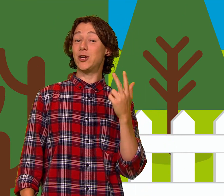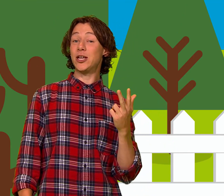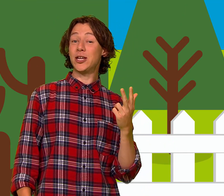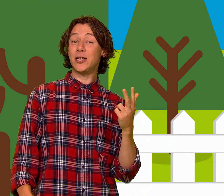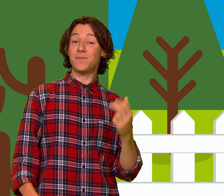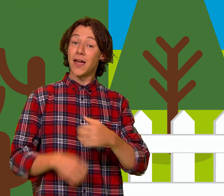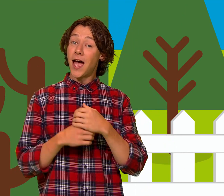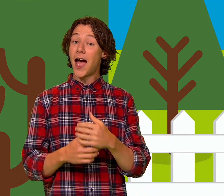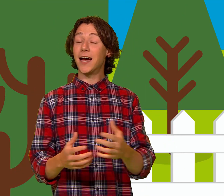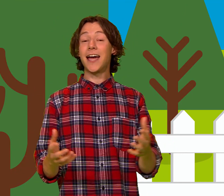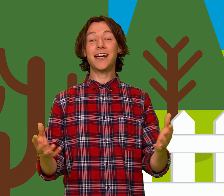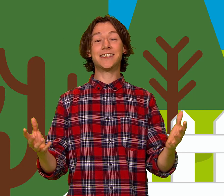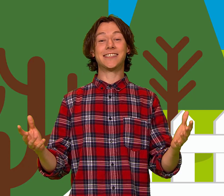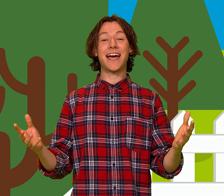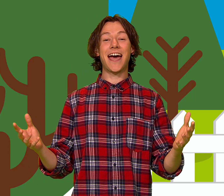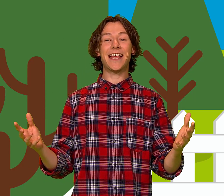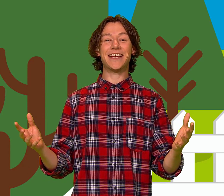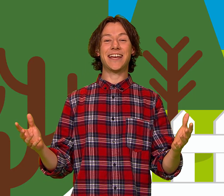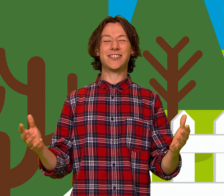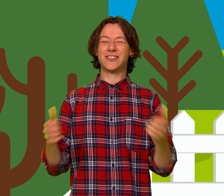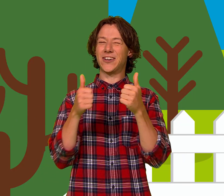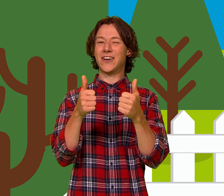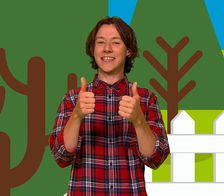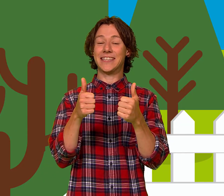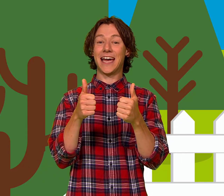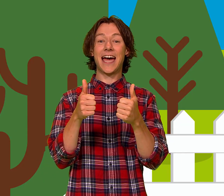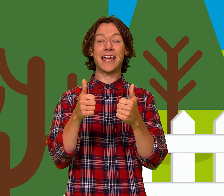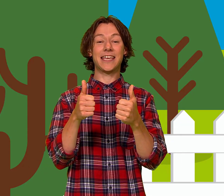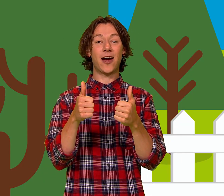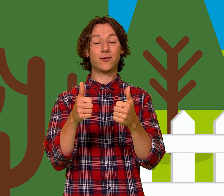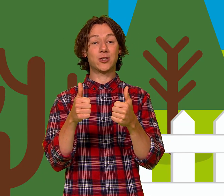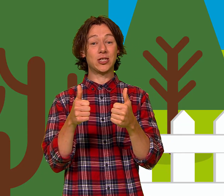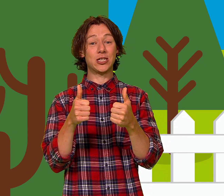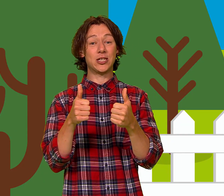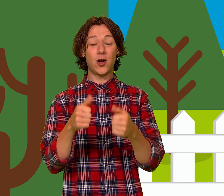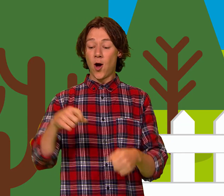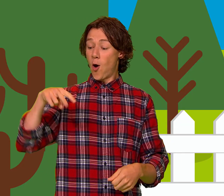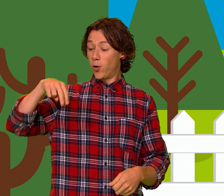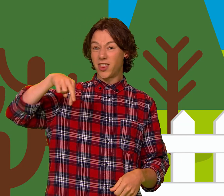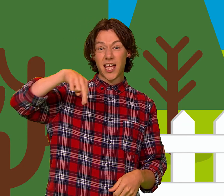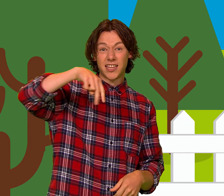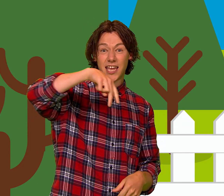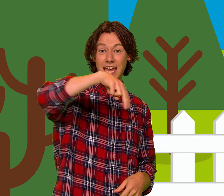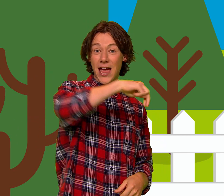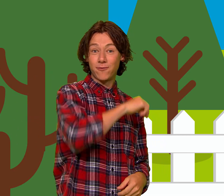dy rin A galla ned o'r iawn ti Wrth redeg efo